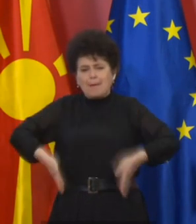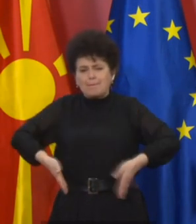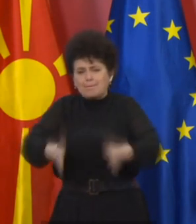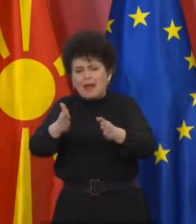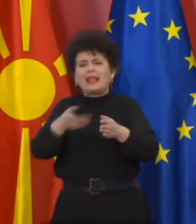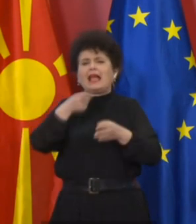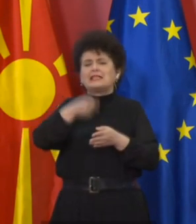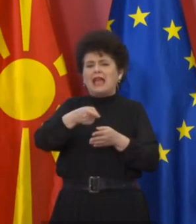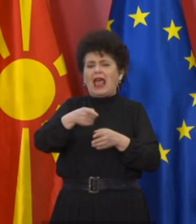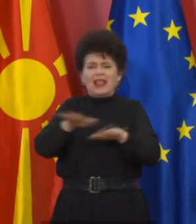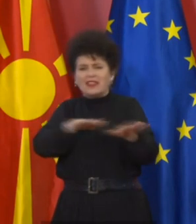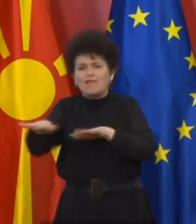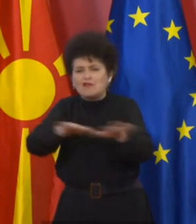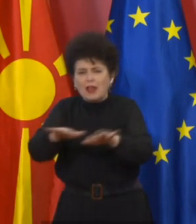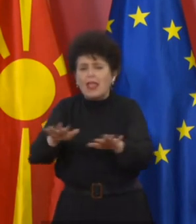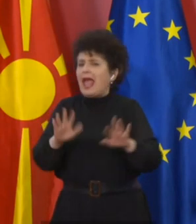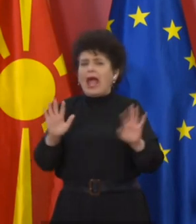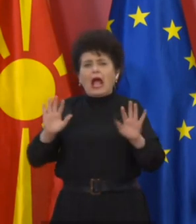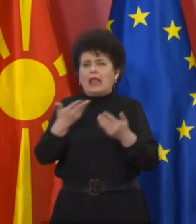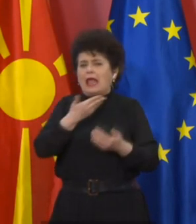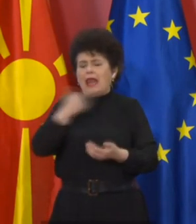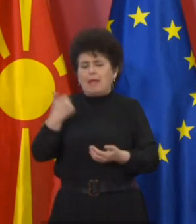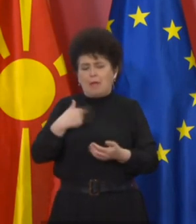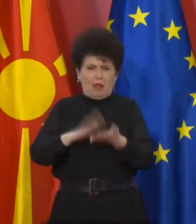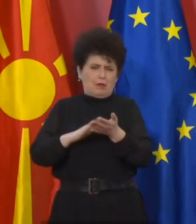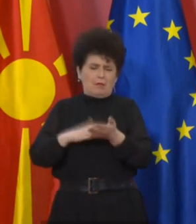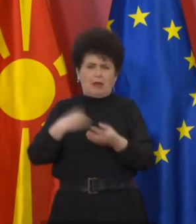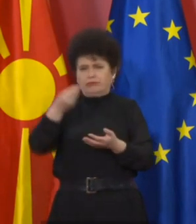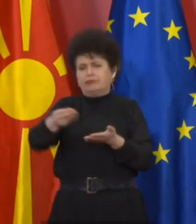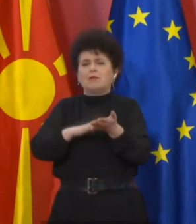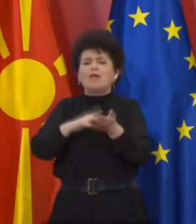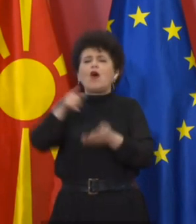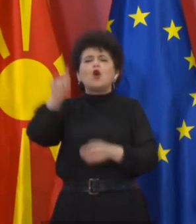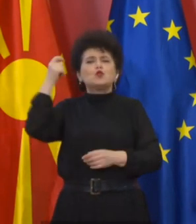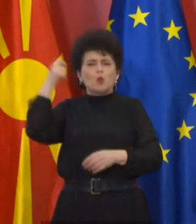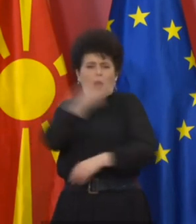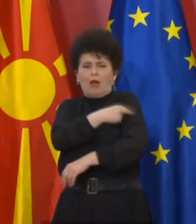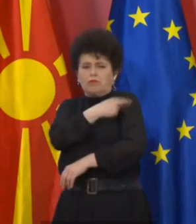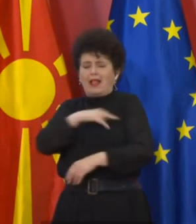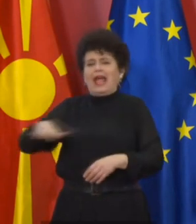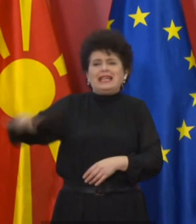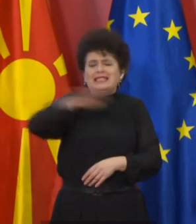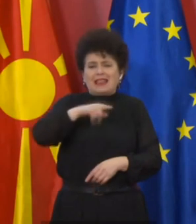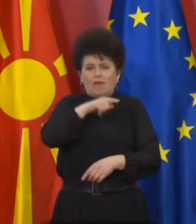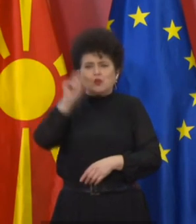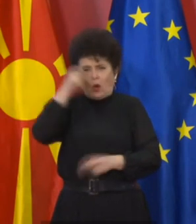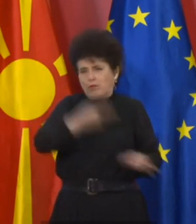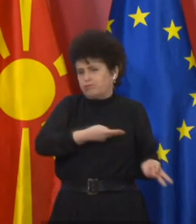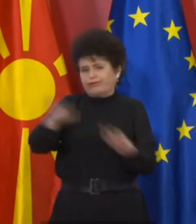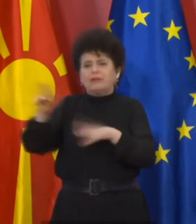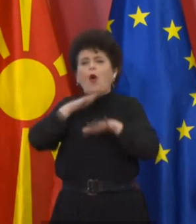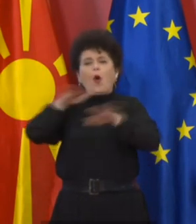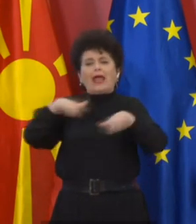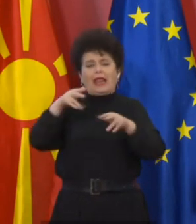движење таму каде што нема. Например, ке дадам пример болницата во струга, сите се препрајкиат во болницата во охред,